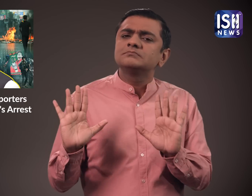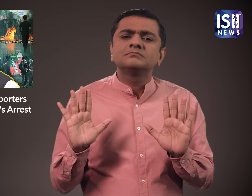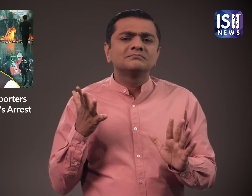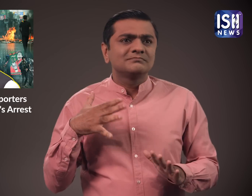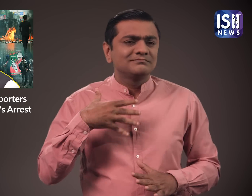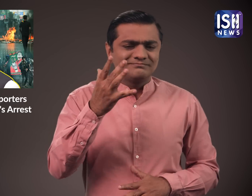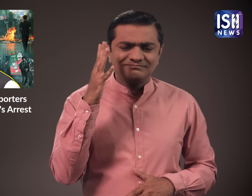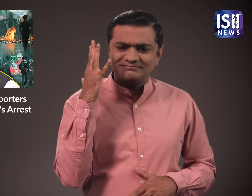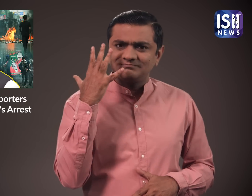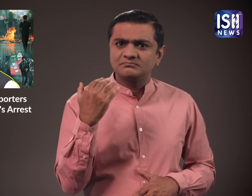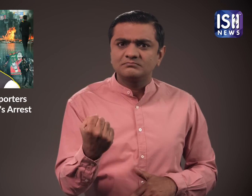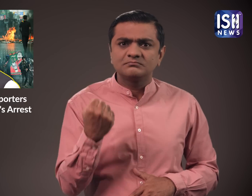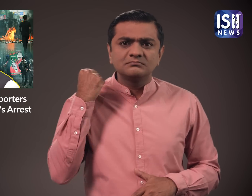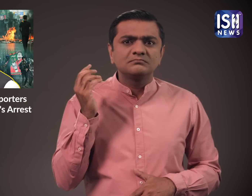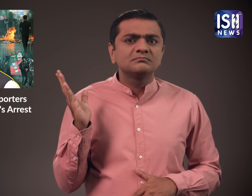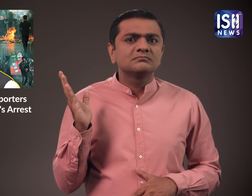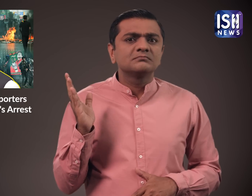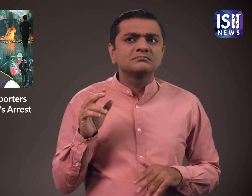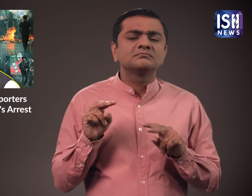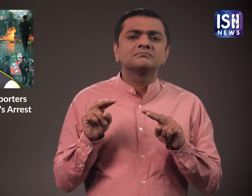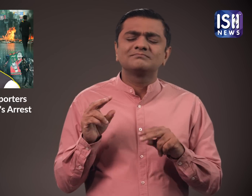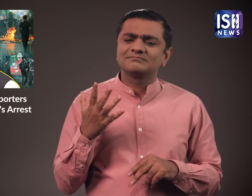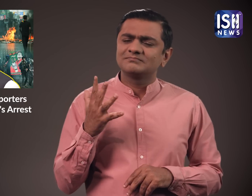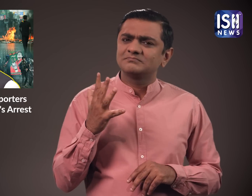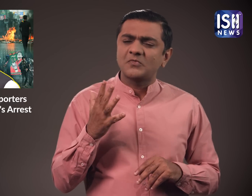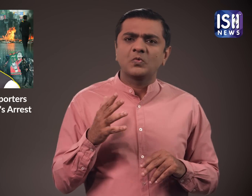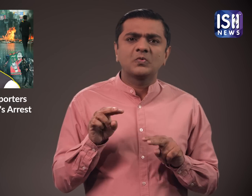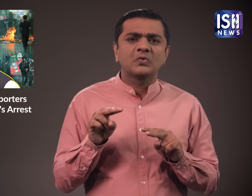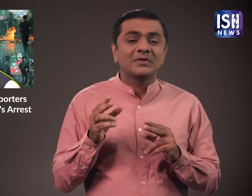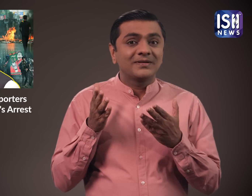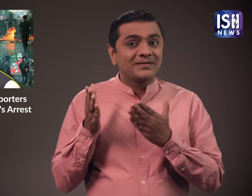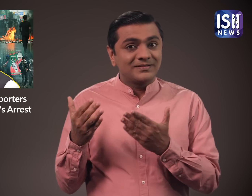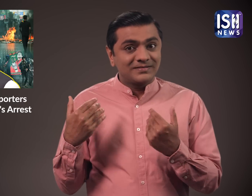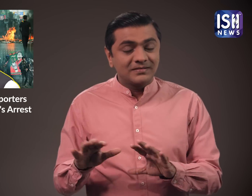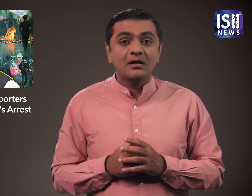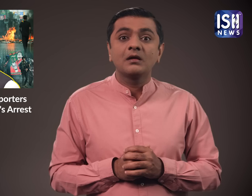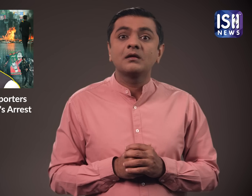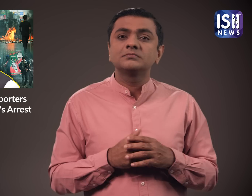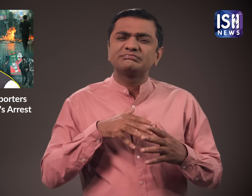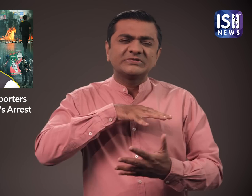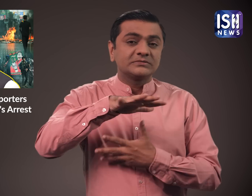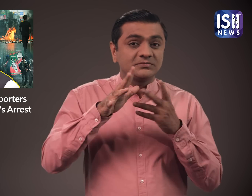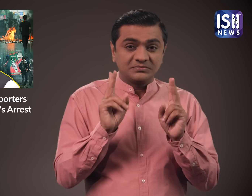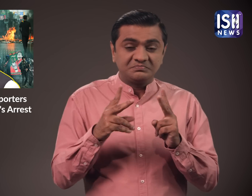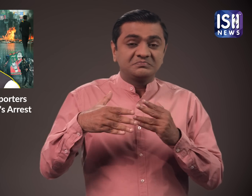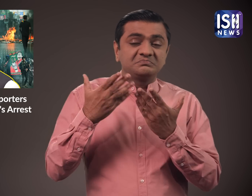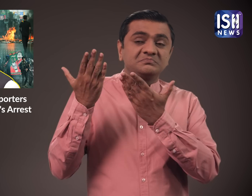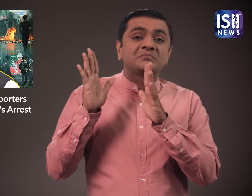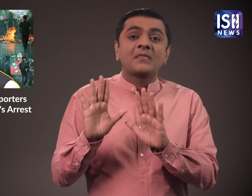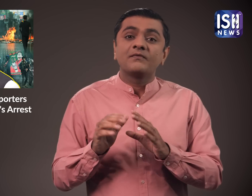जड़पे अब भी जारी है अश्चरे जनक एक विडियो संदेश में खान ने कहा मैं आप सभी का